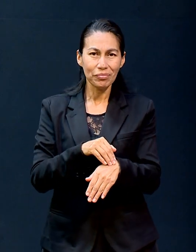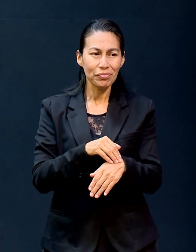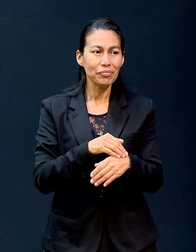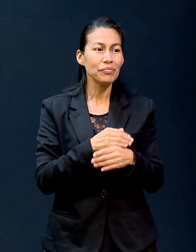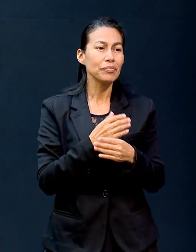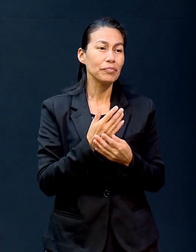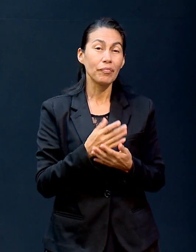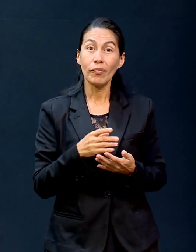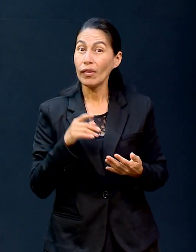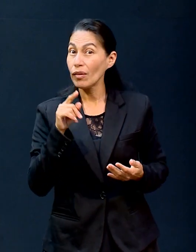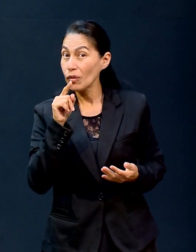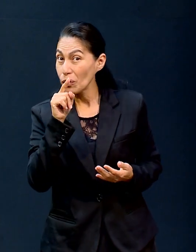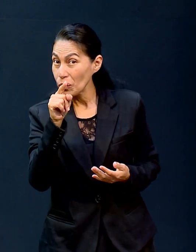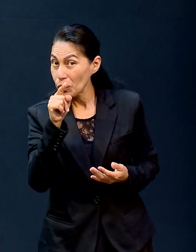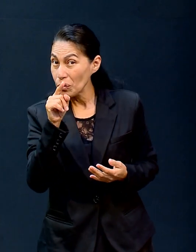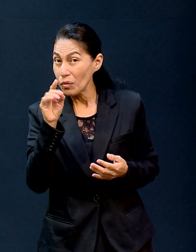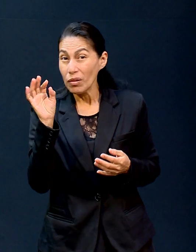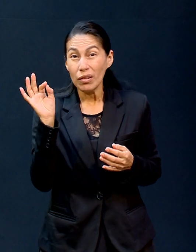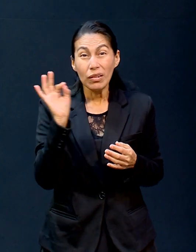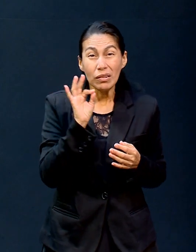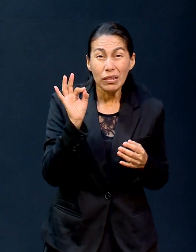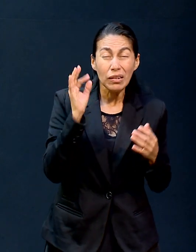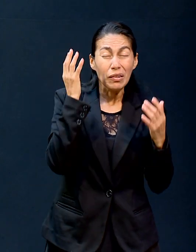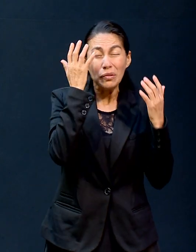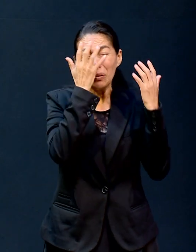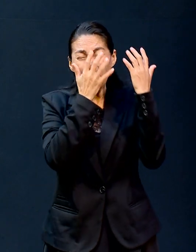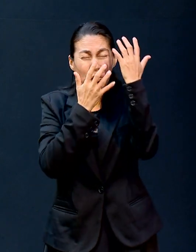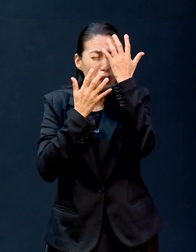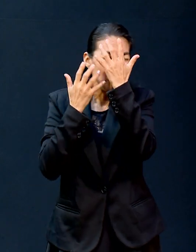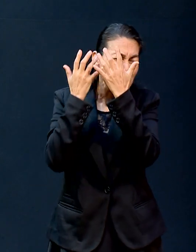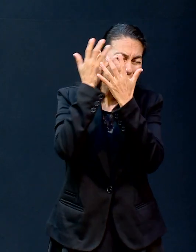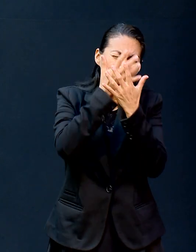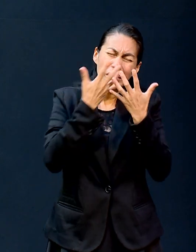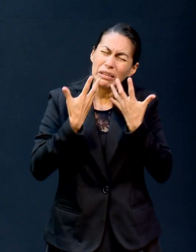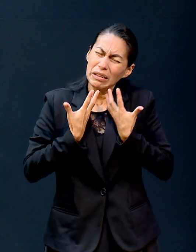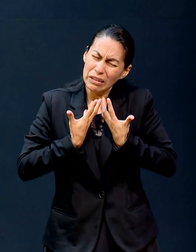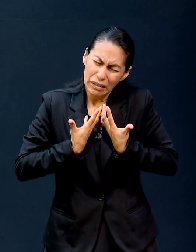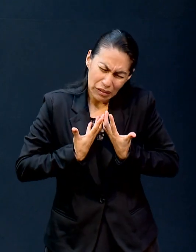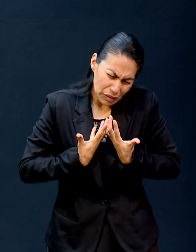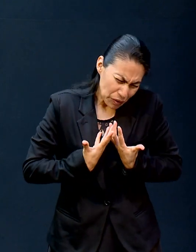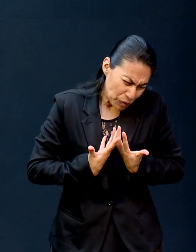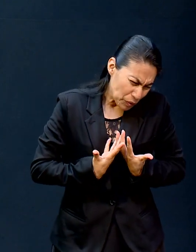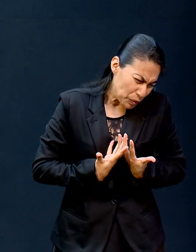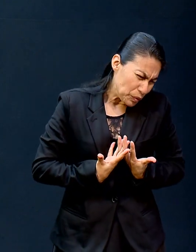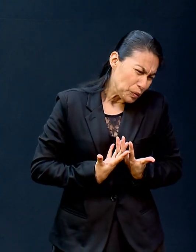ya verás ya que más allá